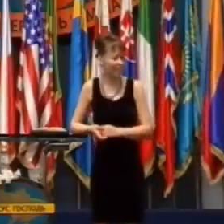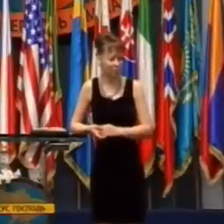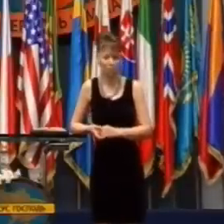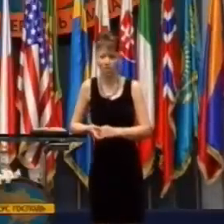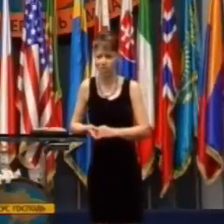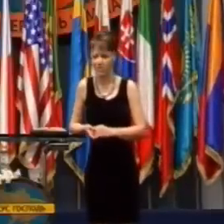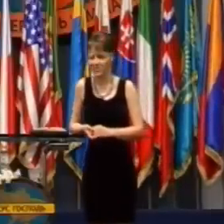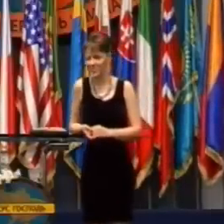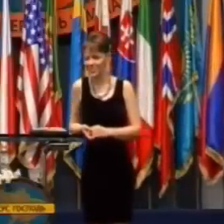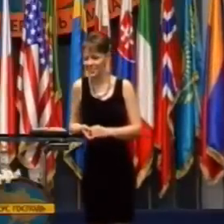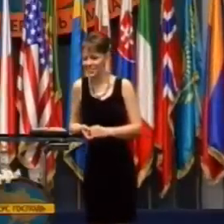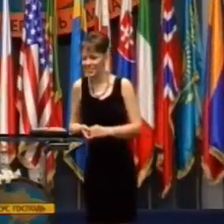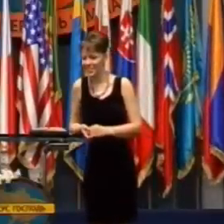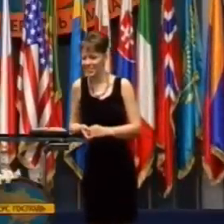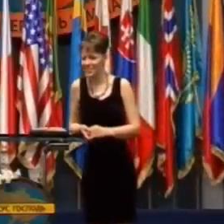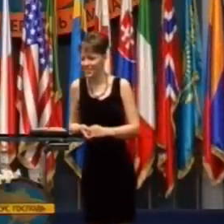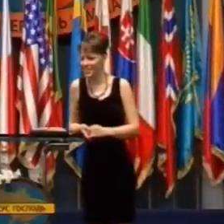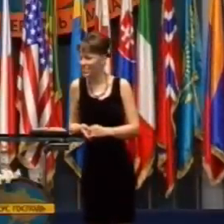kázal. v tot večer.